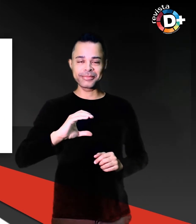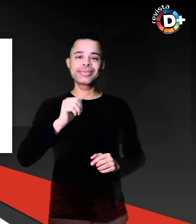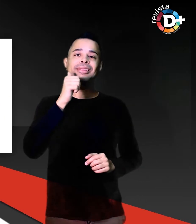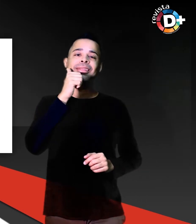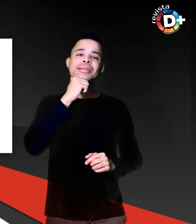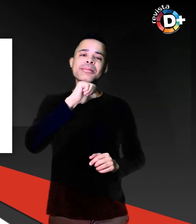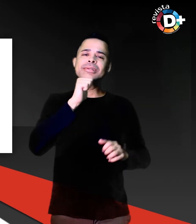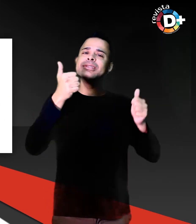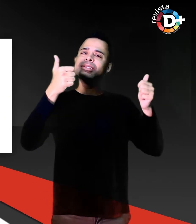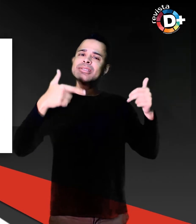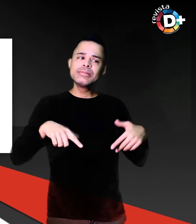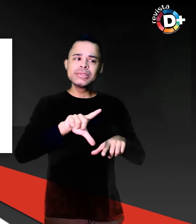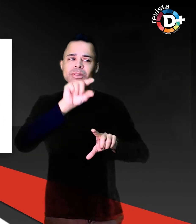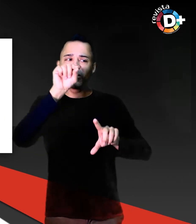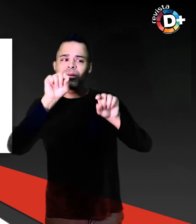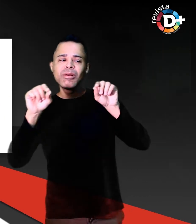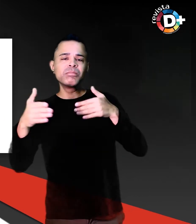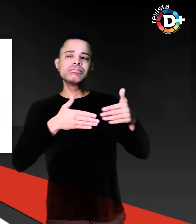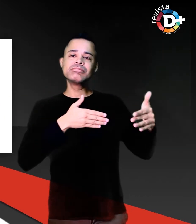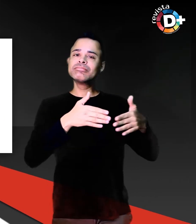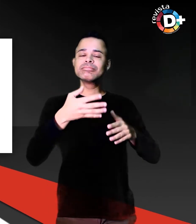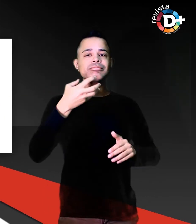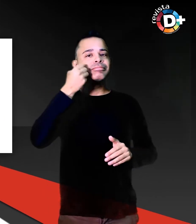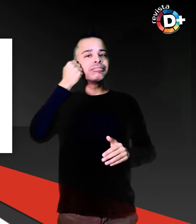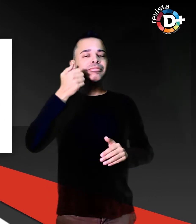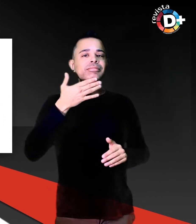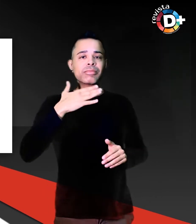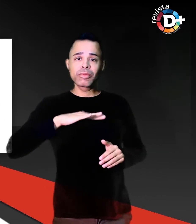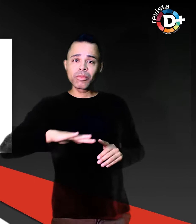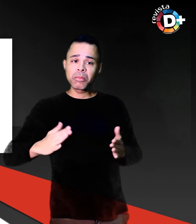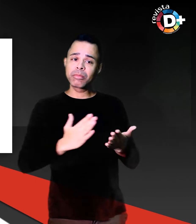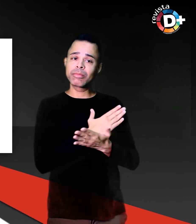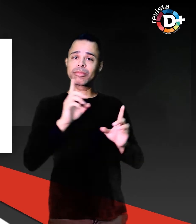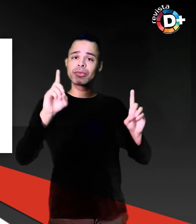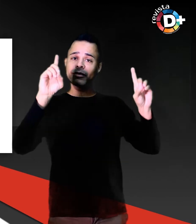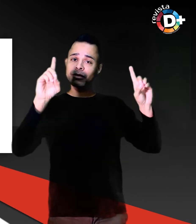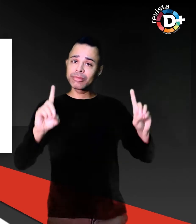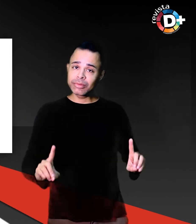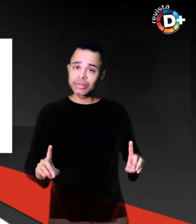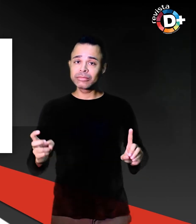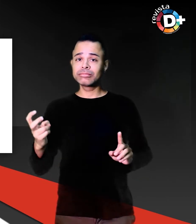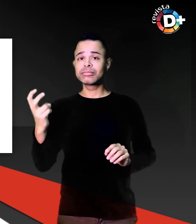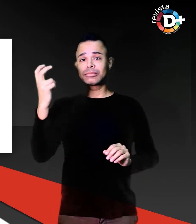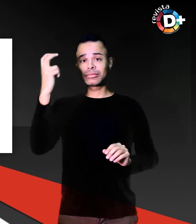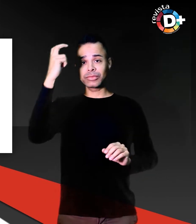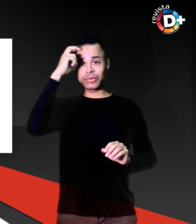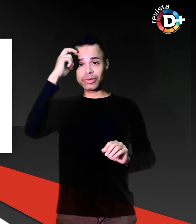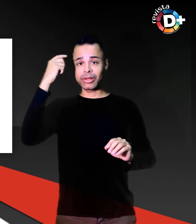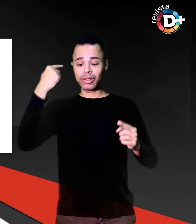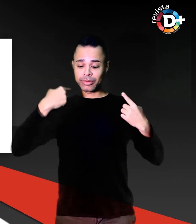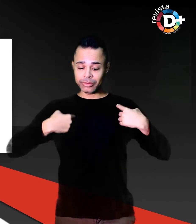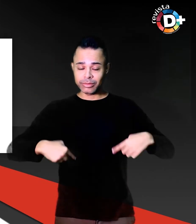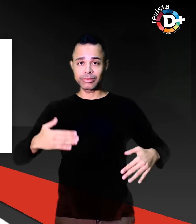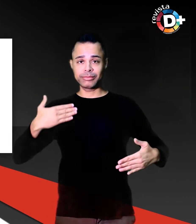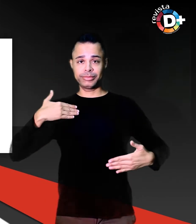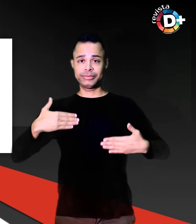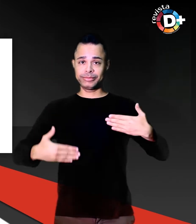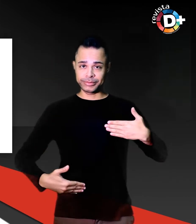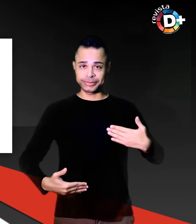como a adoção de crianças com deficiência mental, física e intelectual. Sua trajetória